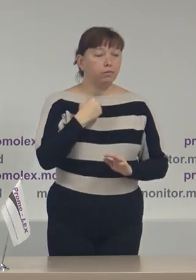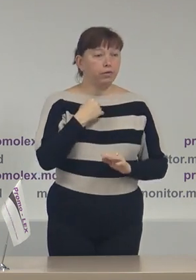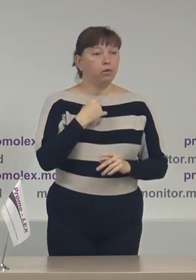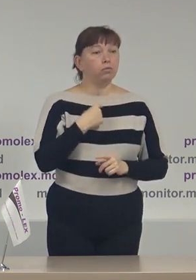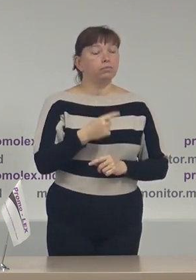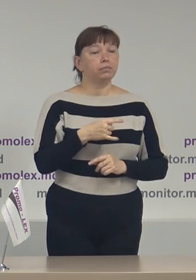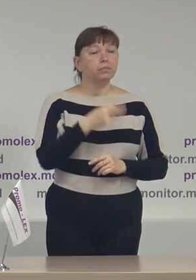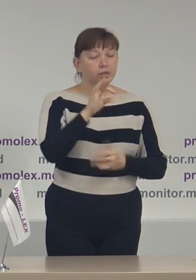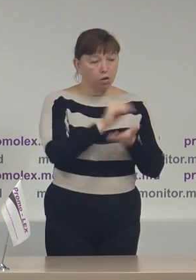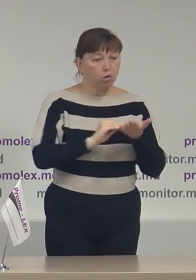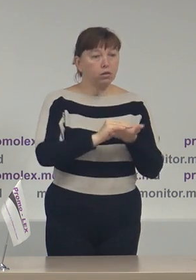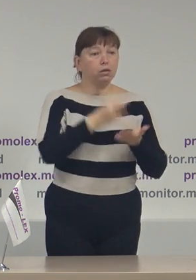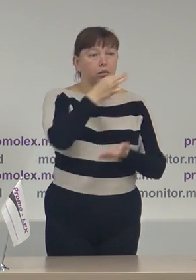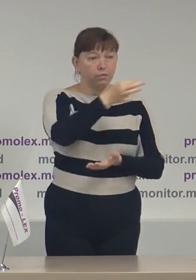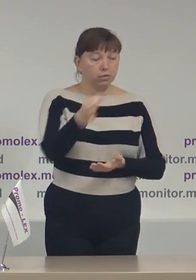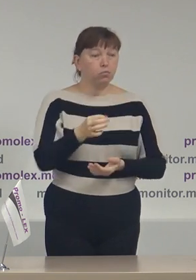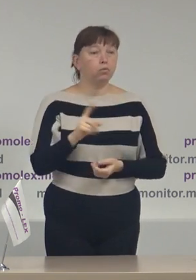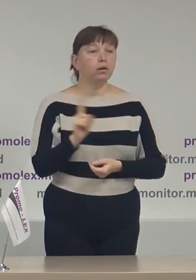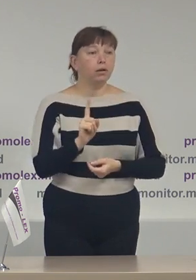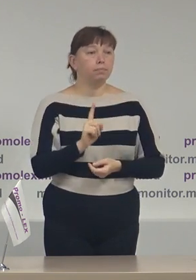atenție încă o dată la faptul că